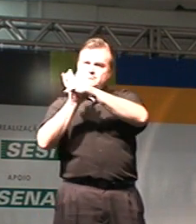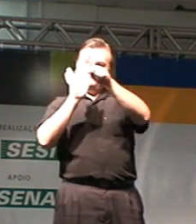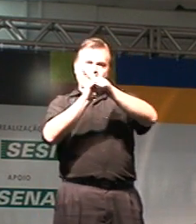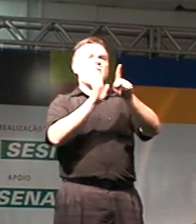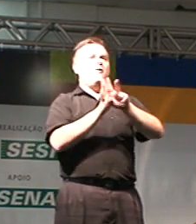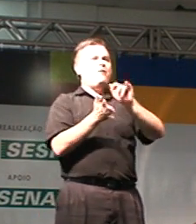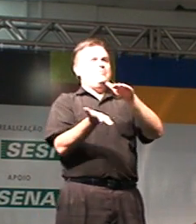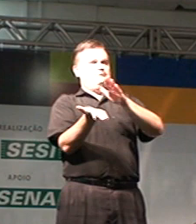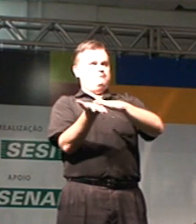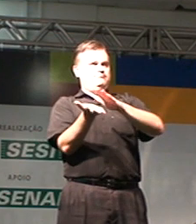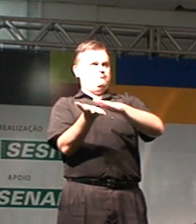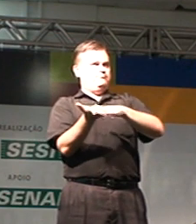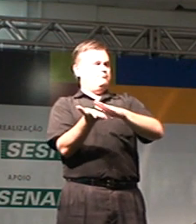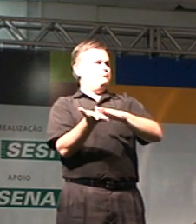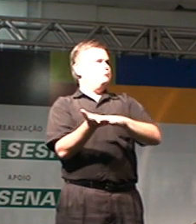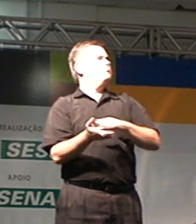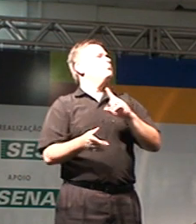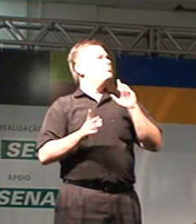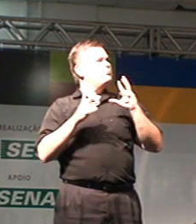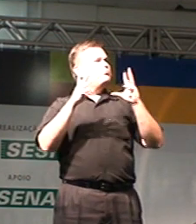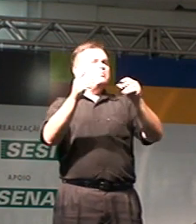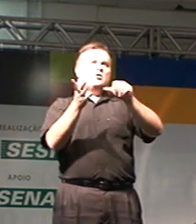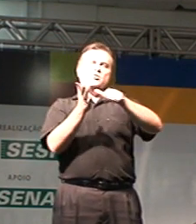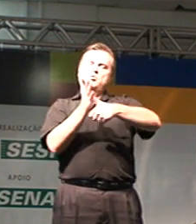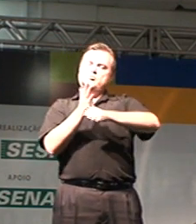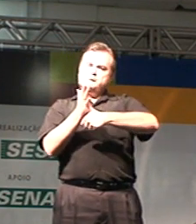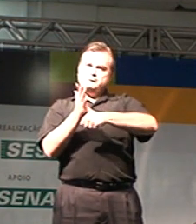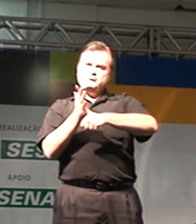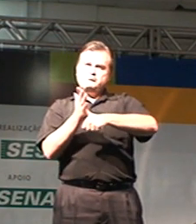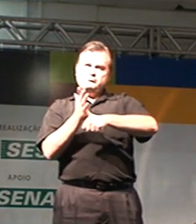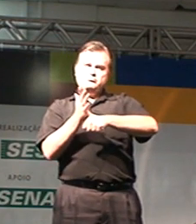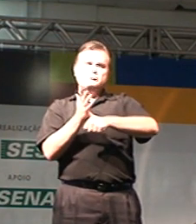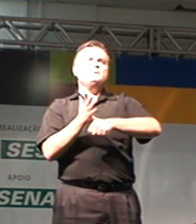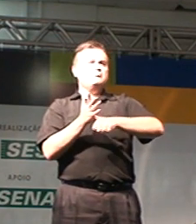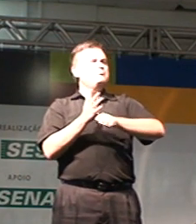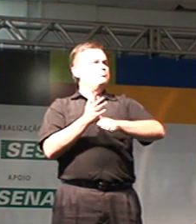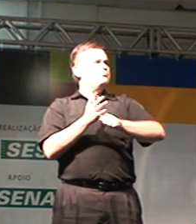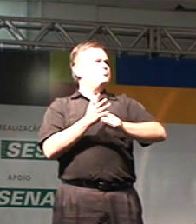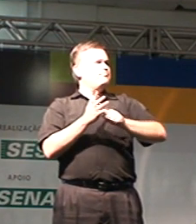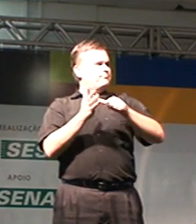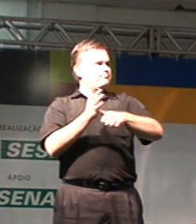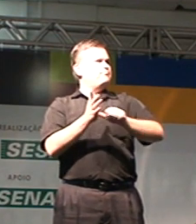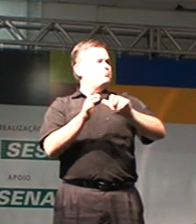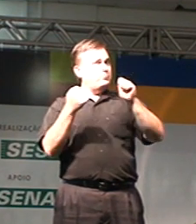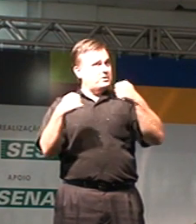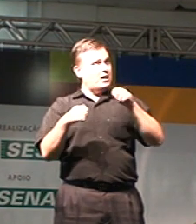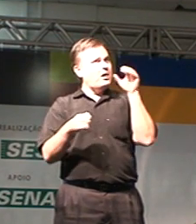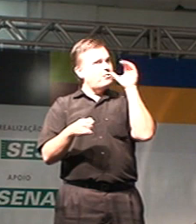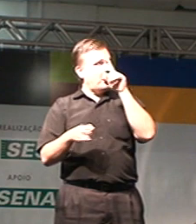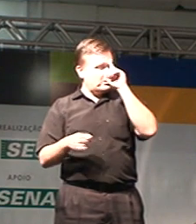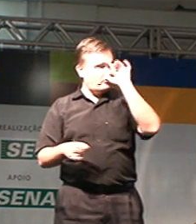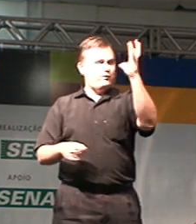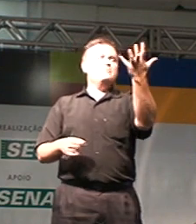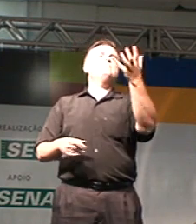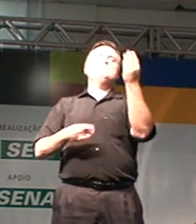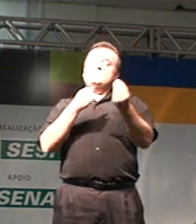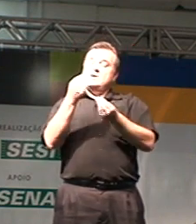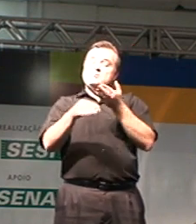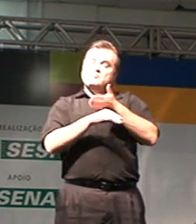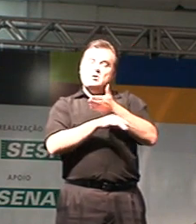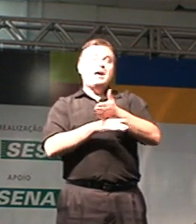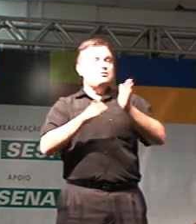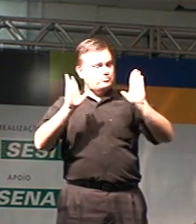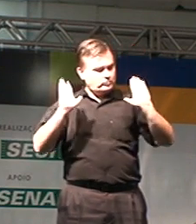cobrança mútua. Então, nós pretendemos que esse documento seja um documento derradeiro, em termos de resolver a questão da sensibilidade já.